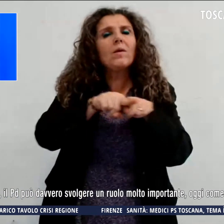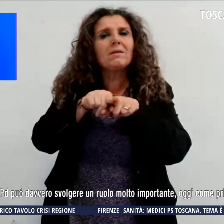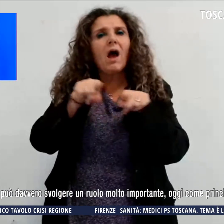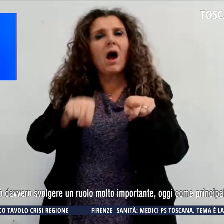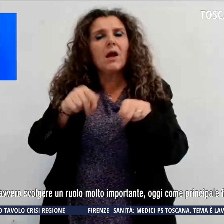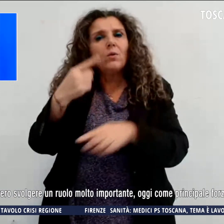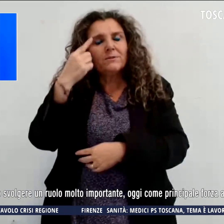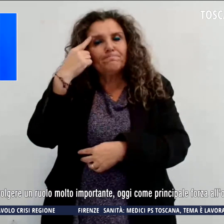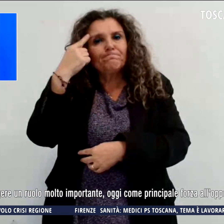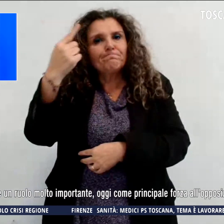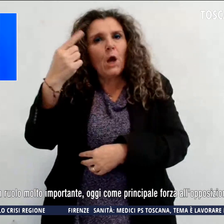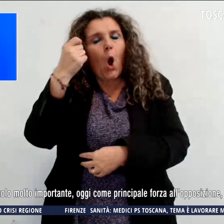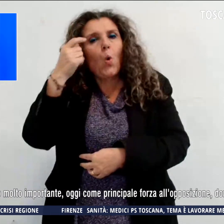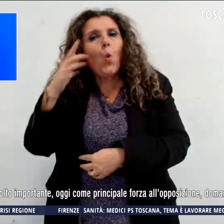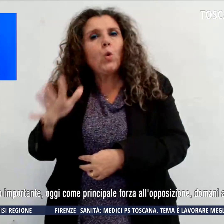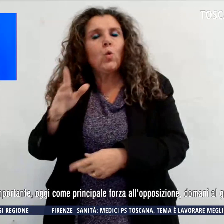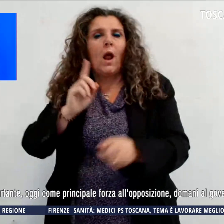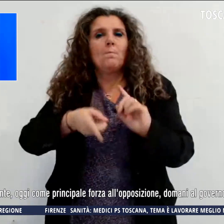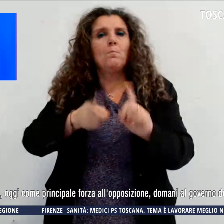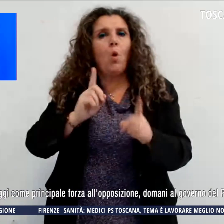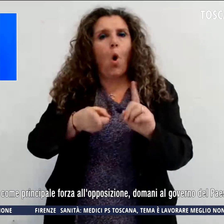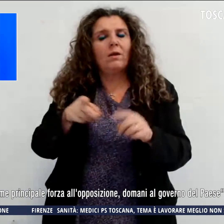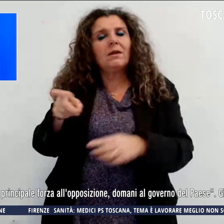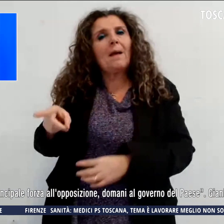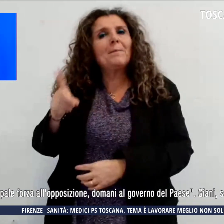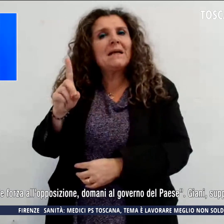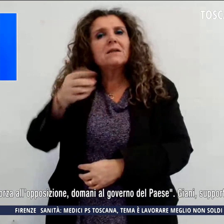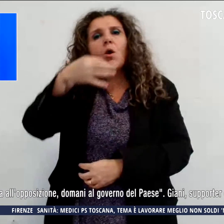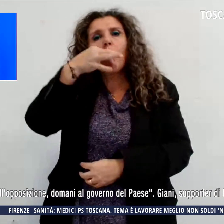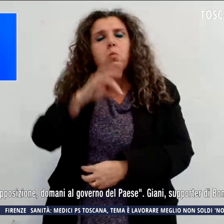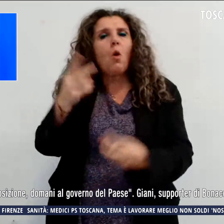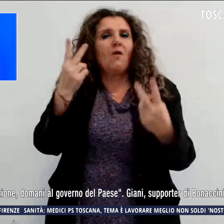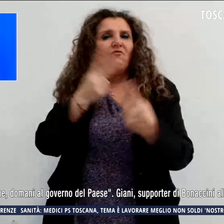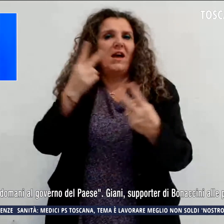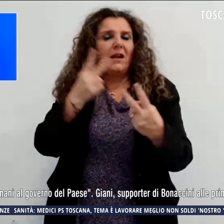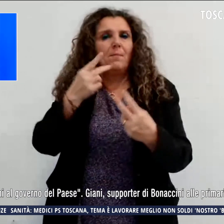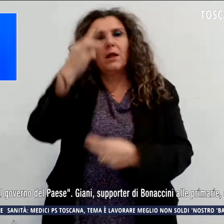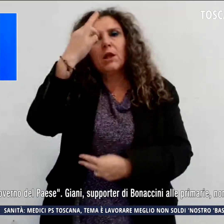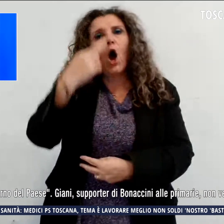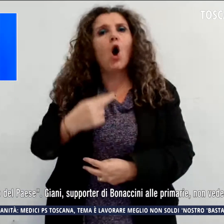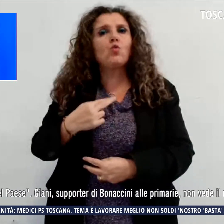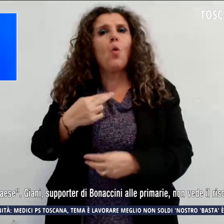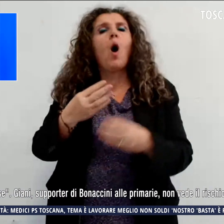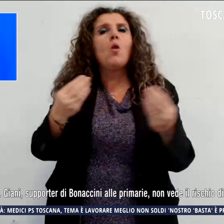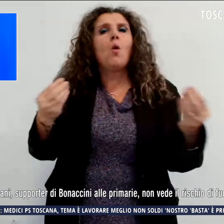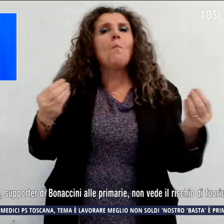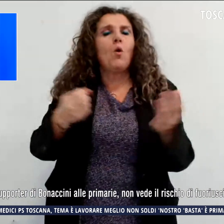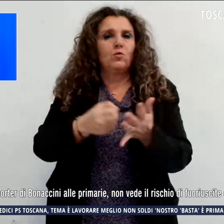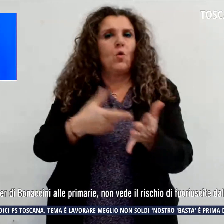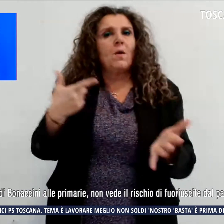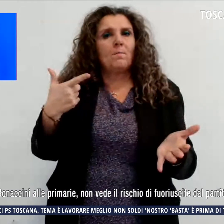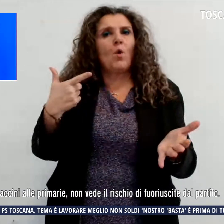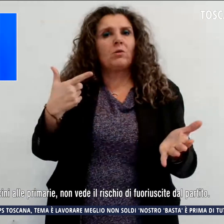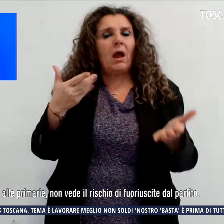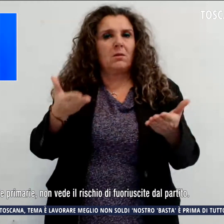culturali e politiche, il PD può davvero svolgere un ruolo molto importante oggi